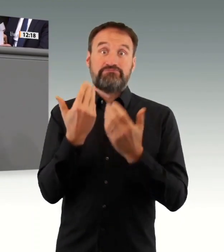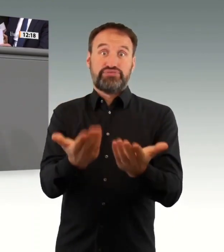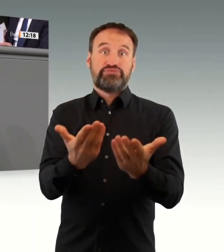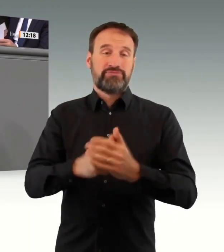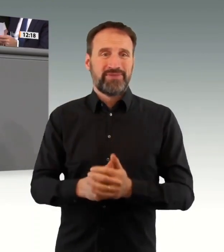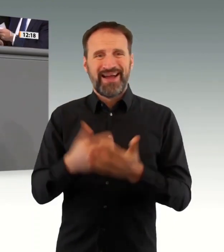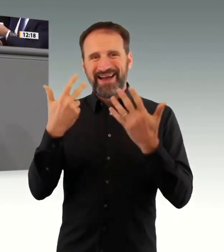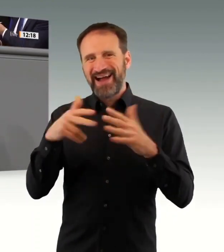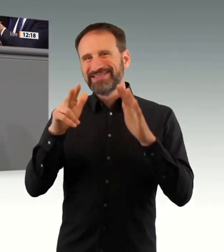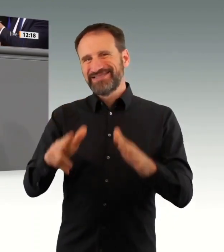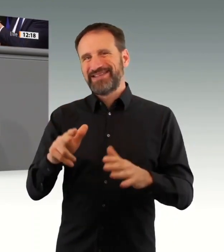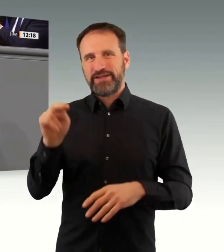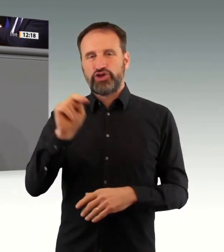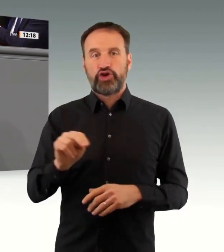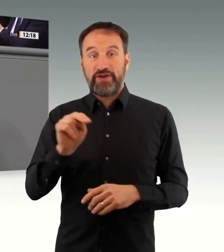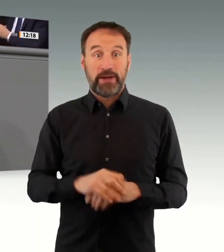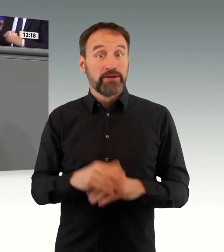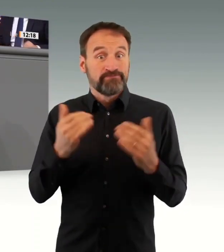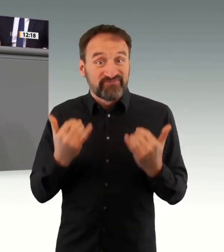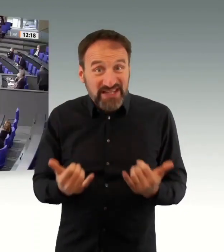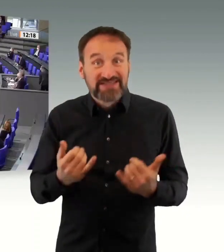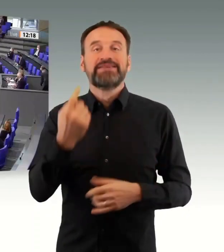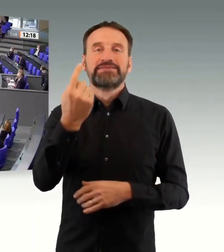zu spät und Sie handeln zu wenig.